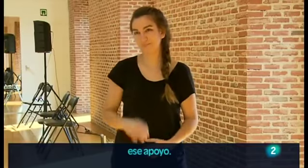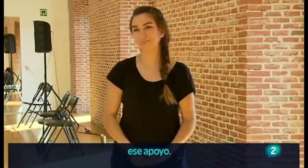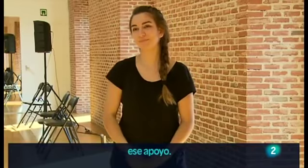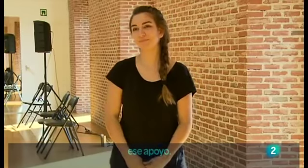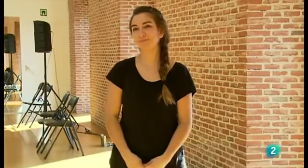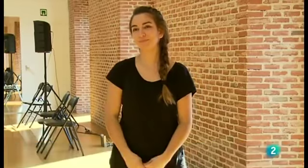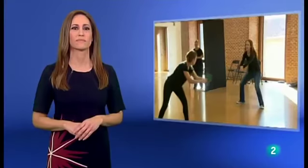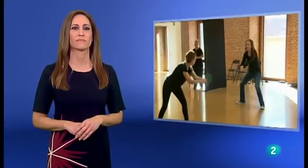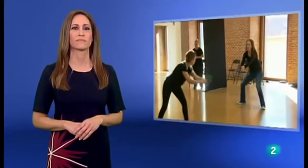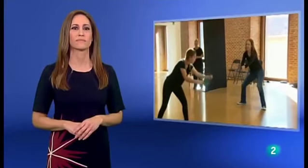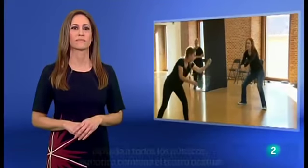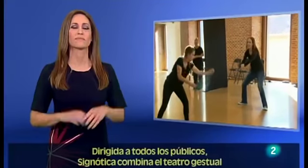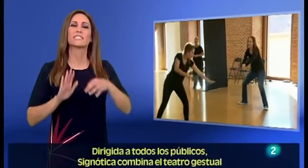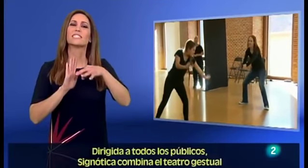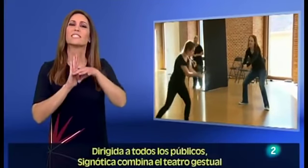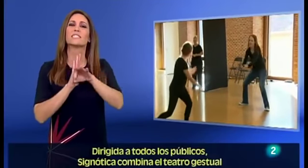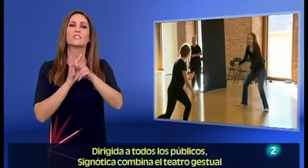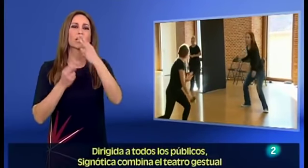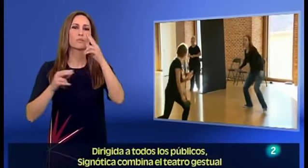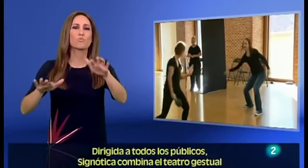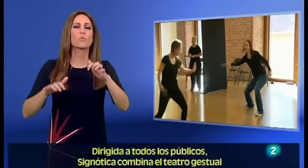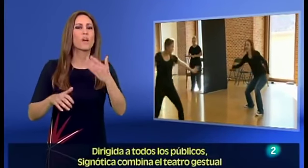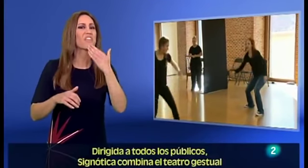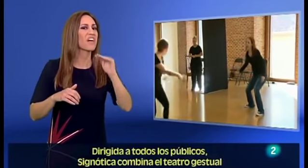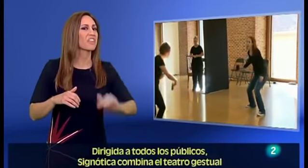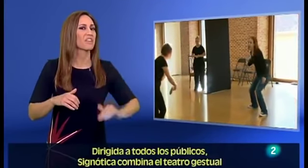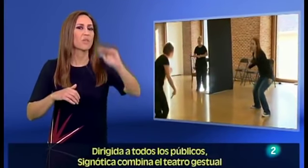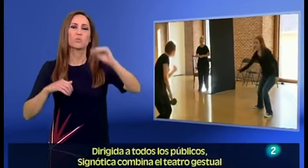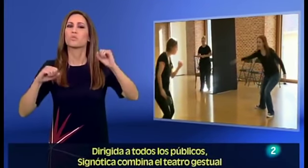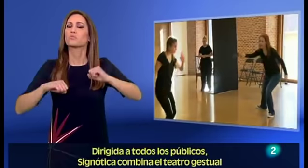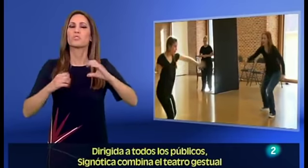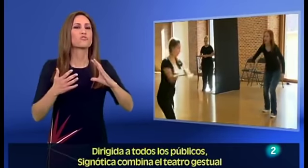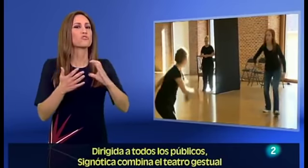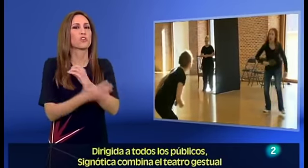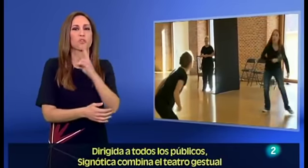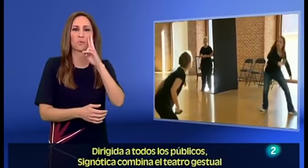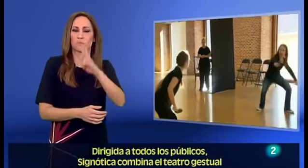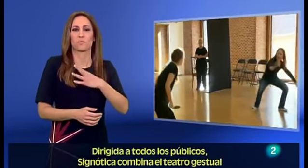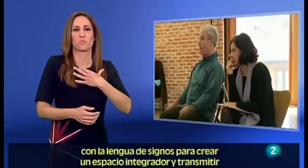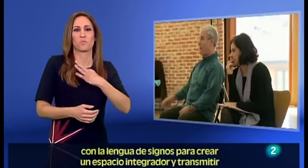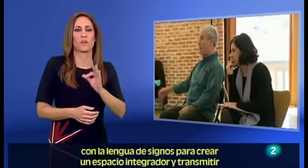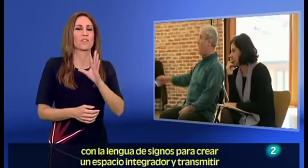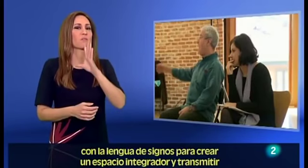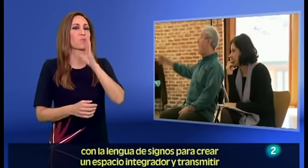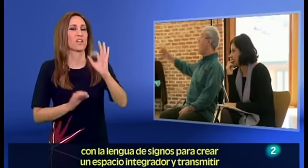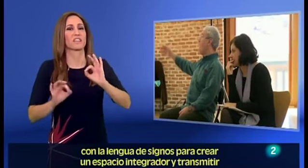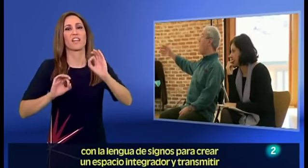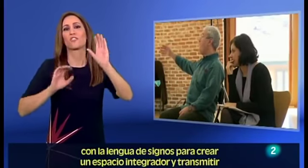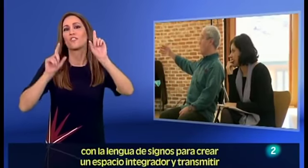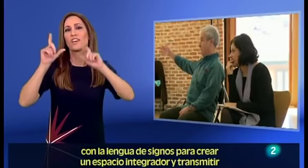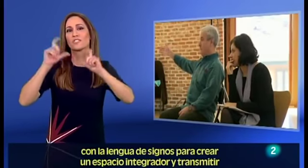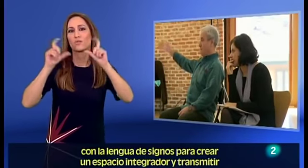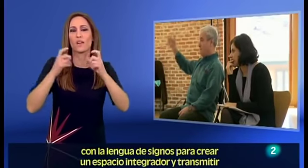apoyo. Dirigida a todos los públicos, Signótica combina el teatro gestual con la lengua de signos